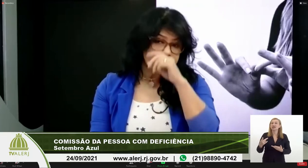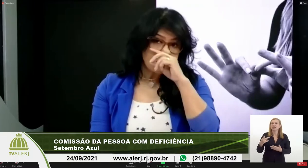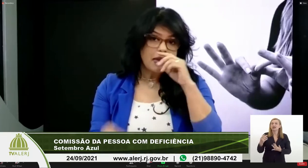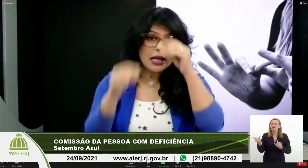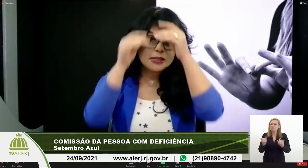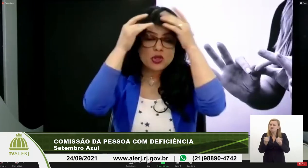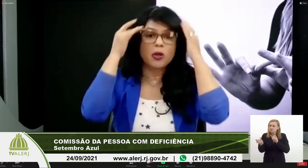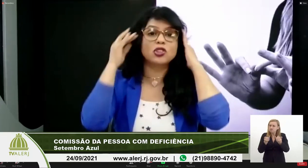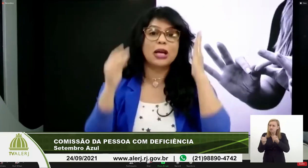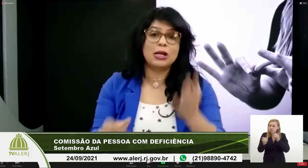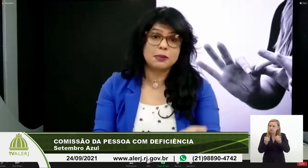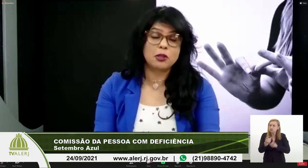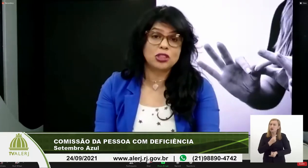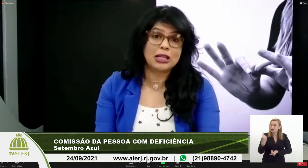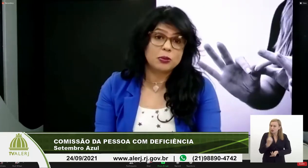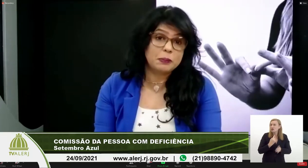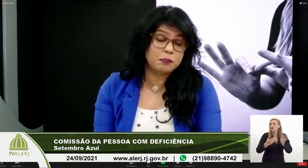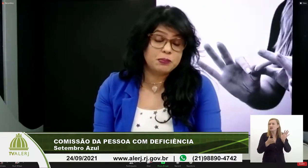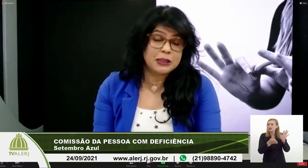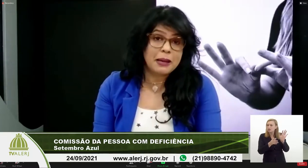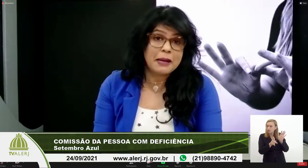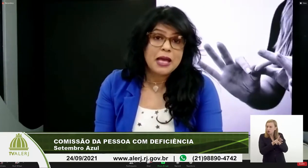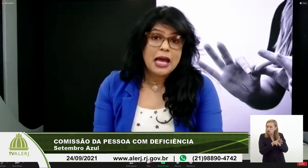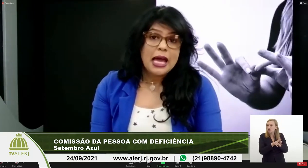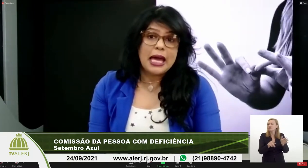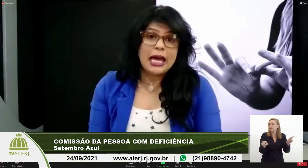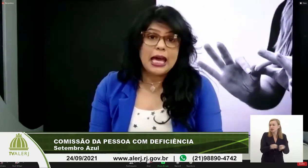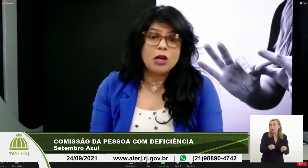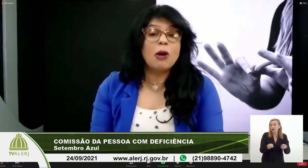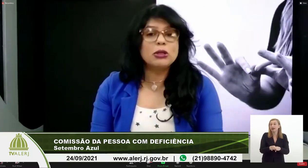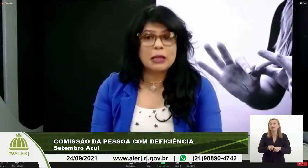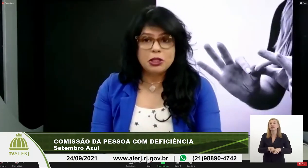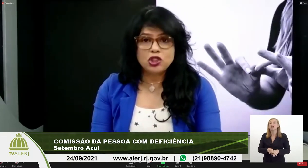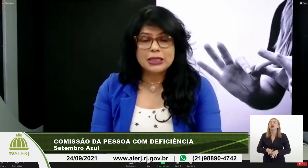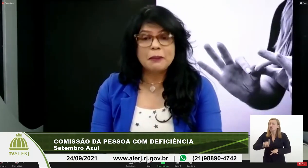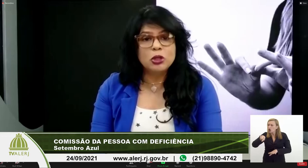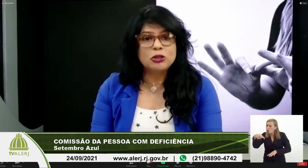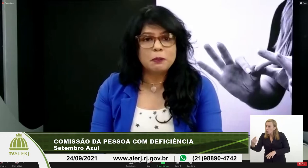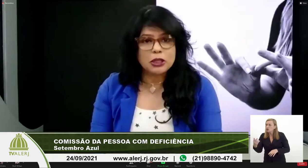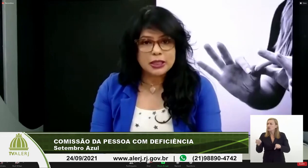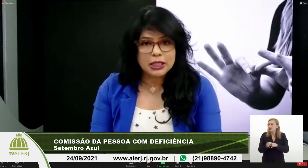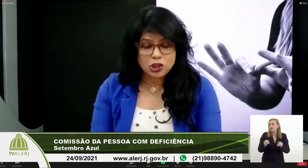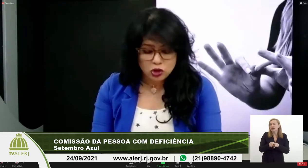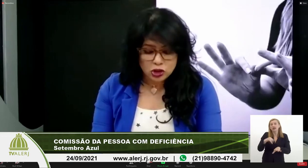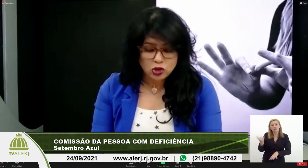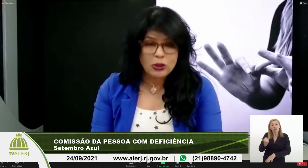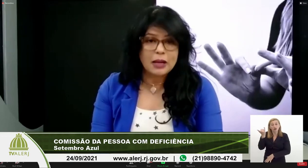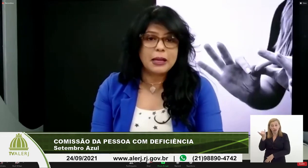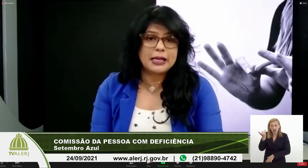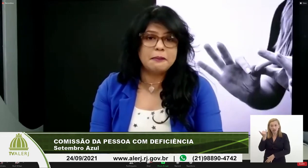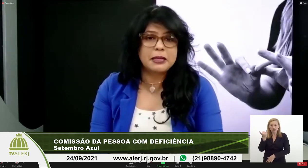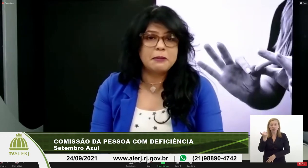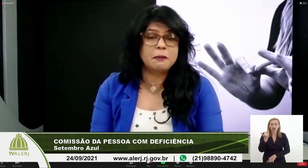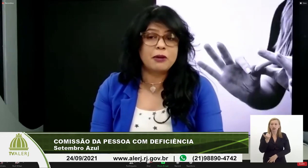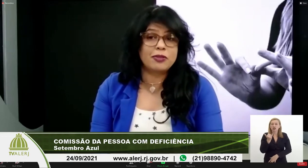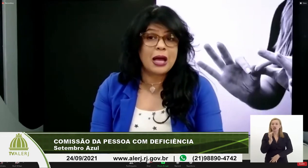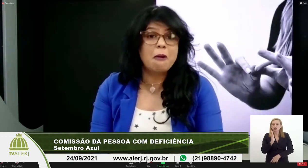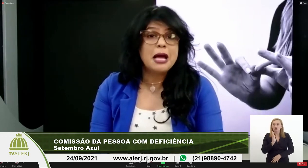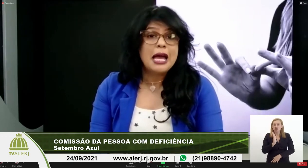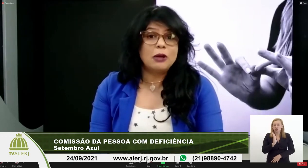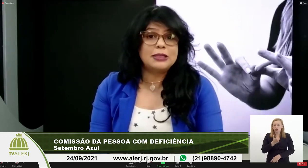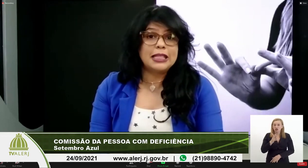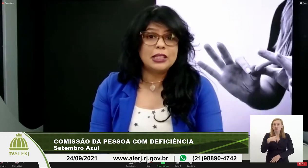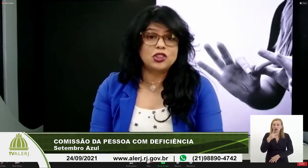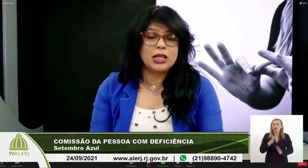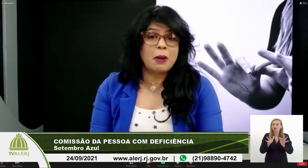gente, esse projeto também. E uma outra medida muito importante, eu já estou aqui me caminhando para o